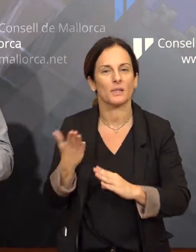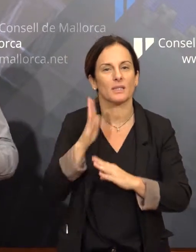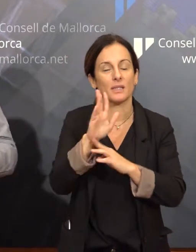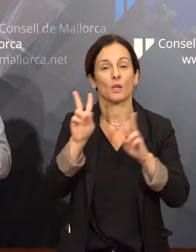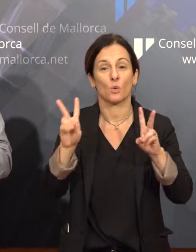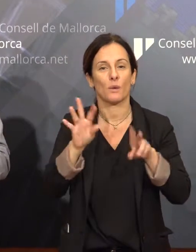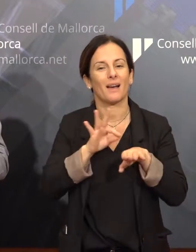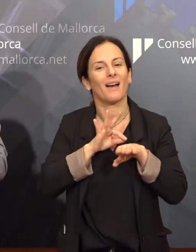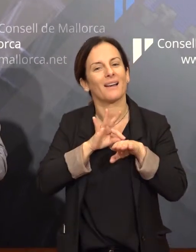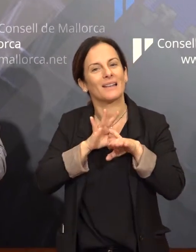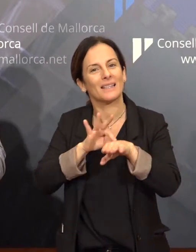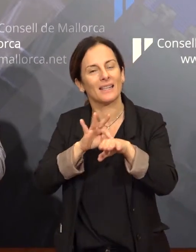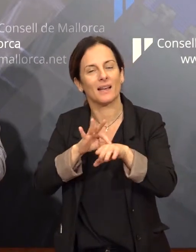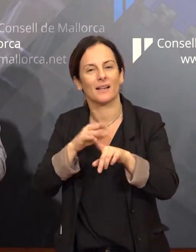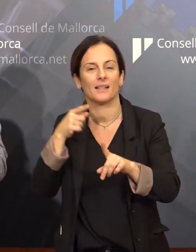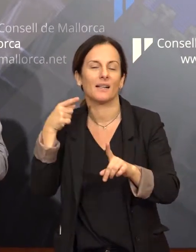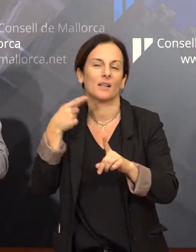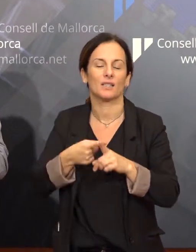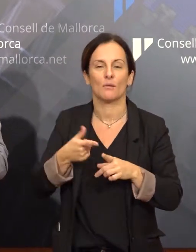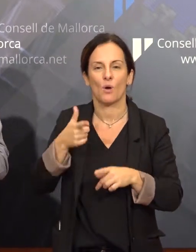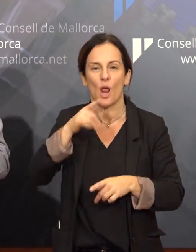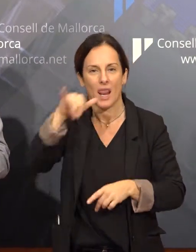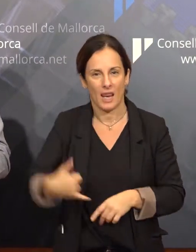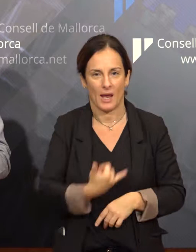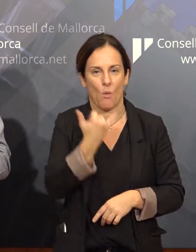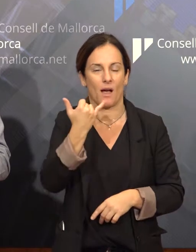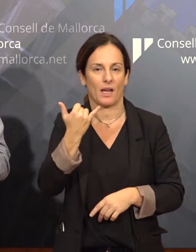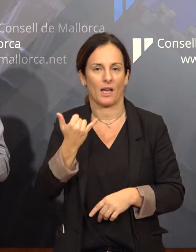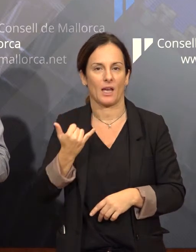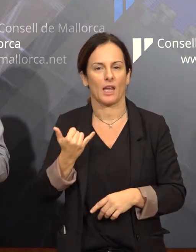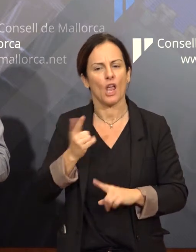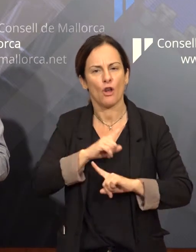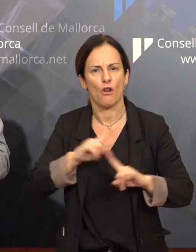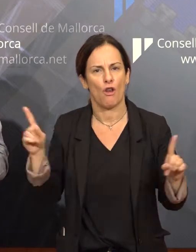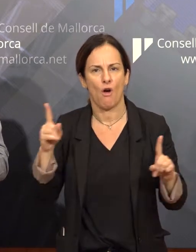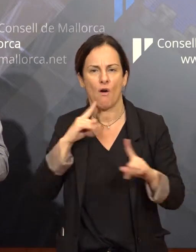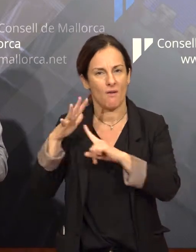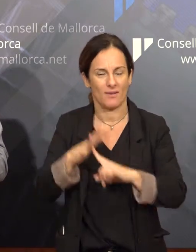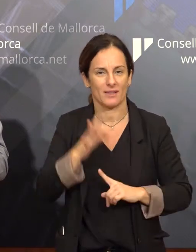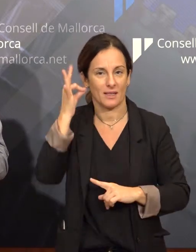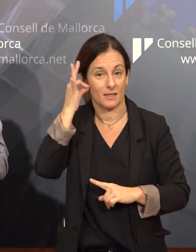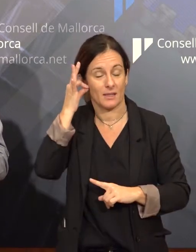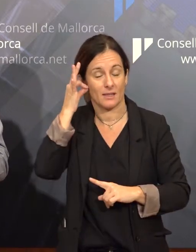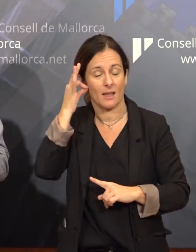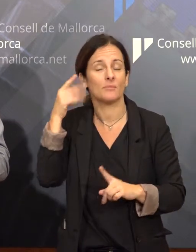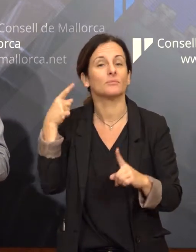Bé, és una guia per impulsar s'ús de llenguatge inclusiu en aquest cas dins l'administració